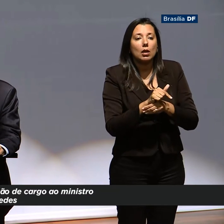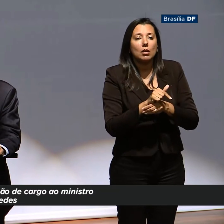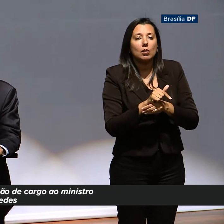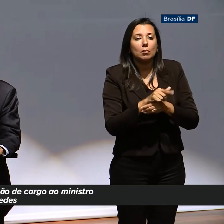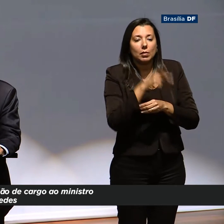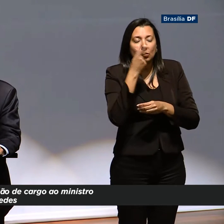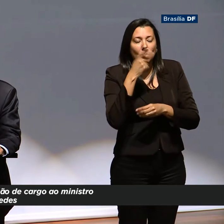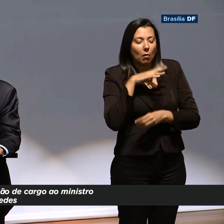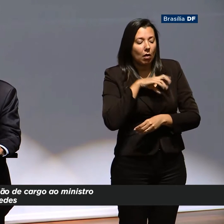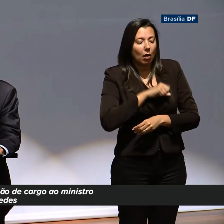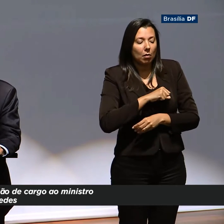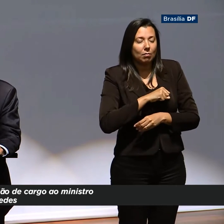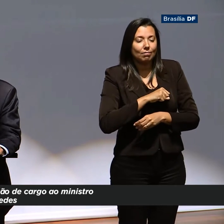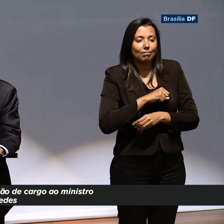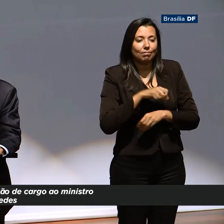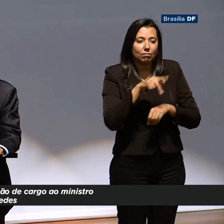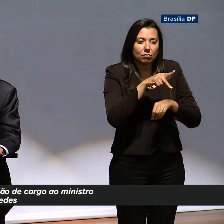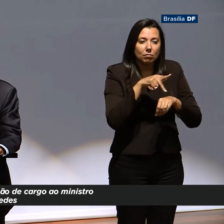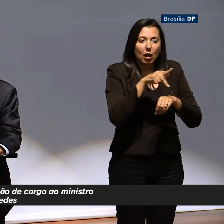determinação,